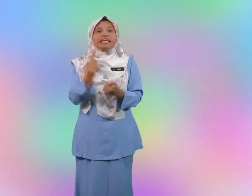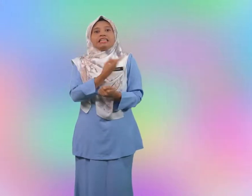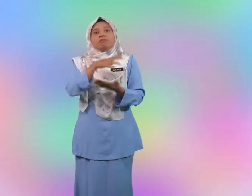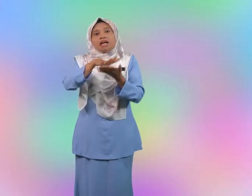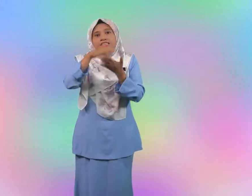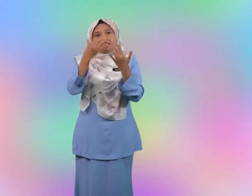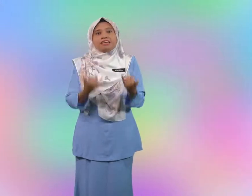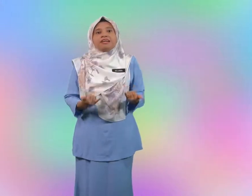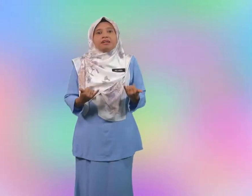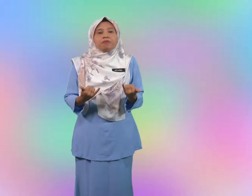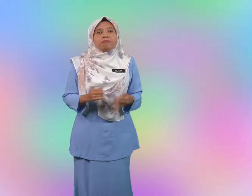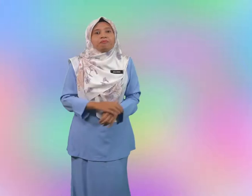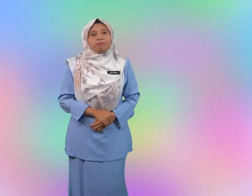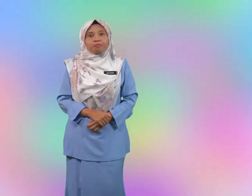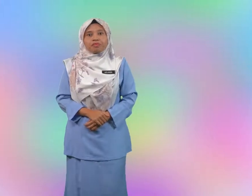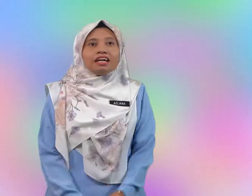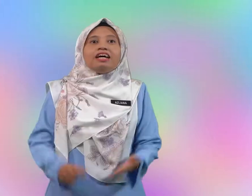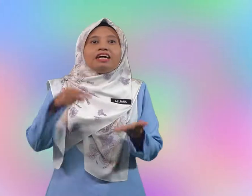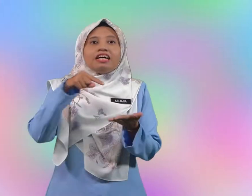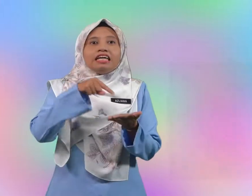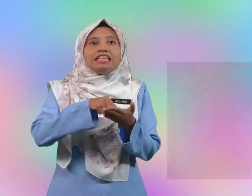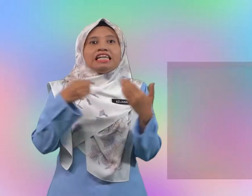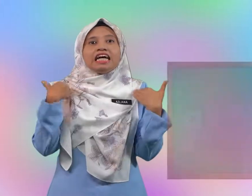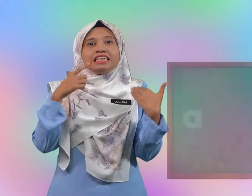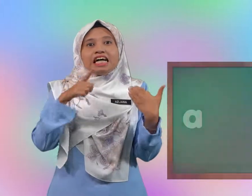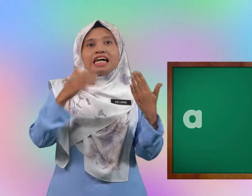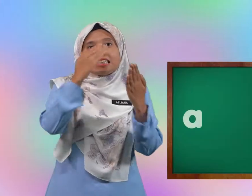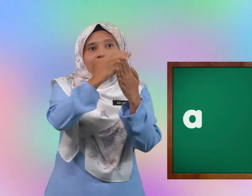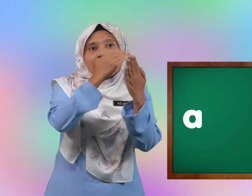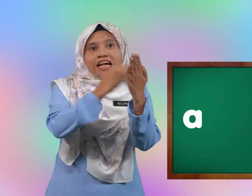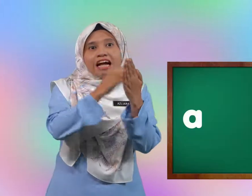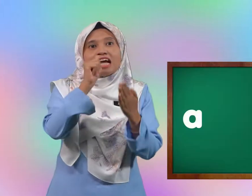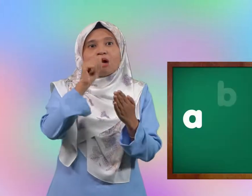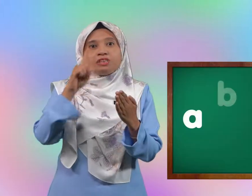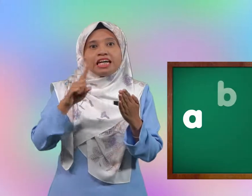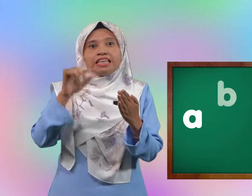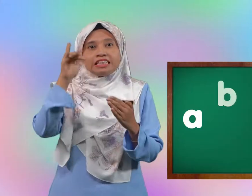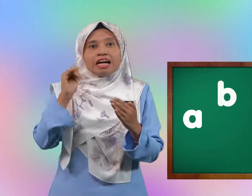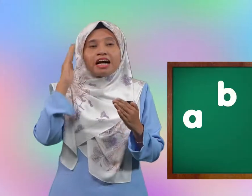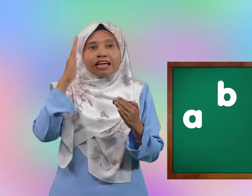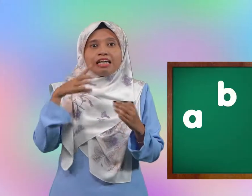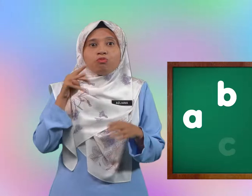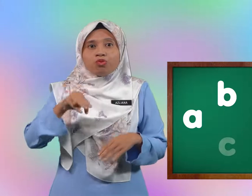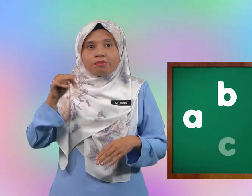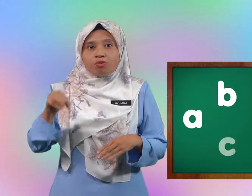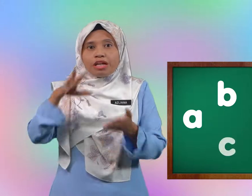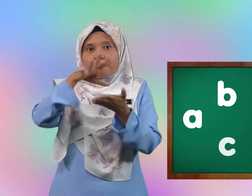kita belajar sekarang. Ini adalah senarai abjad yang akan murid-murid